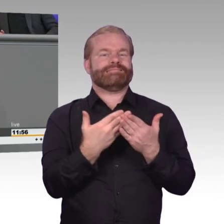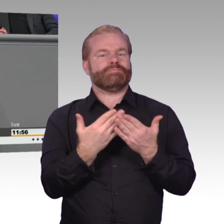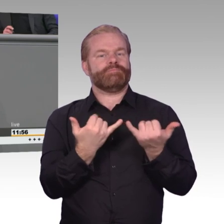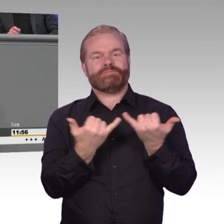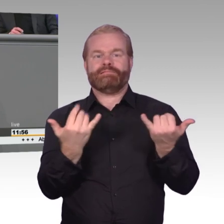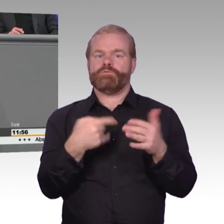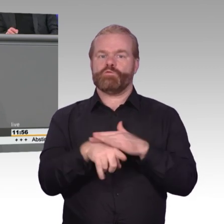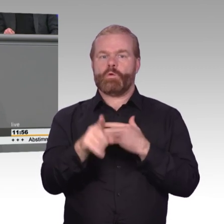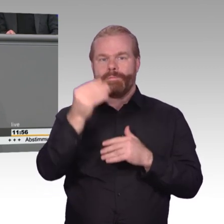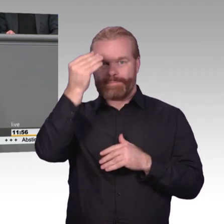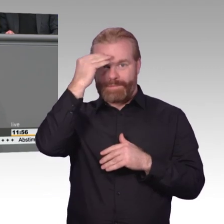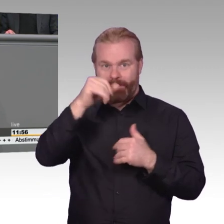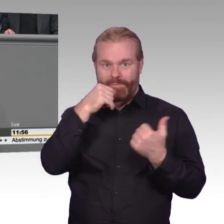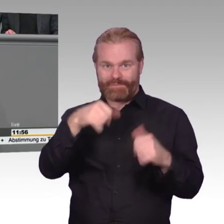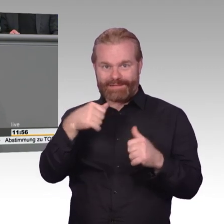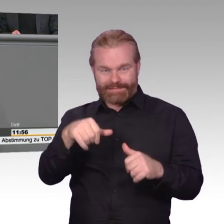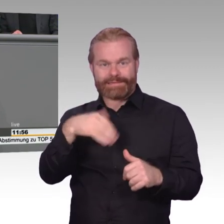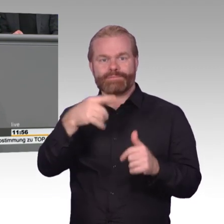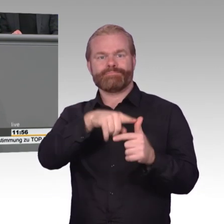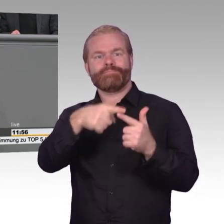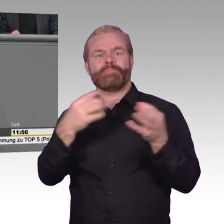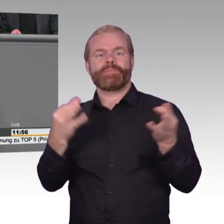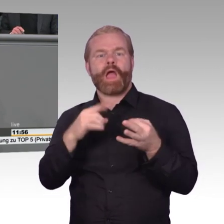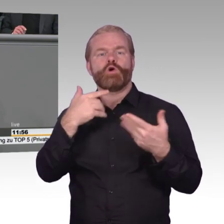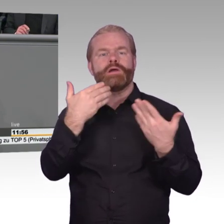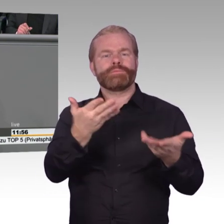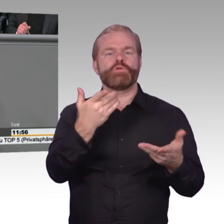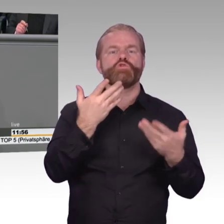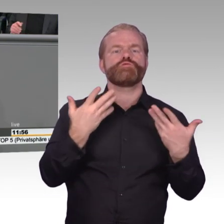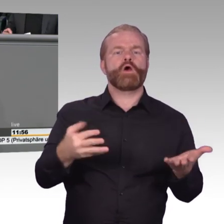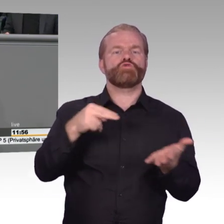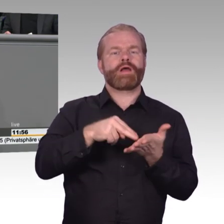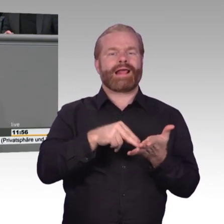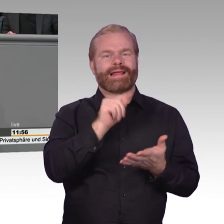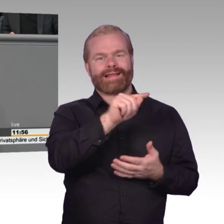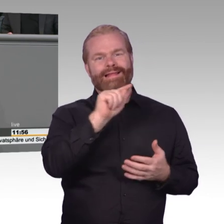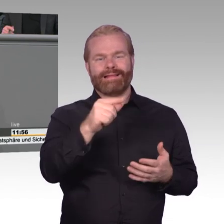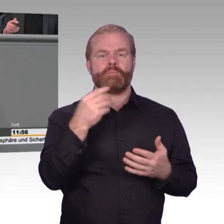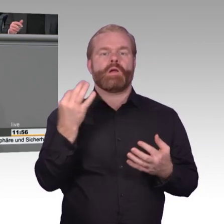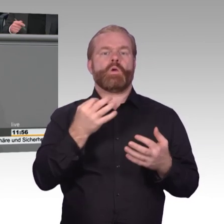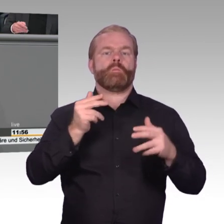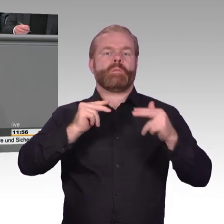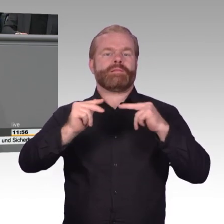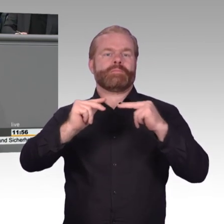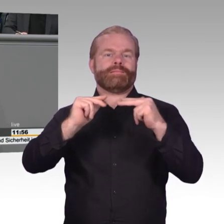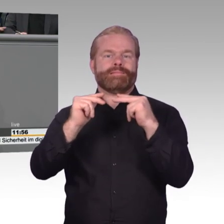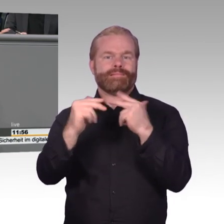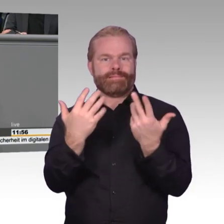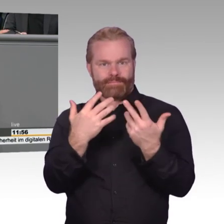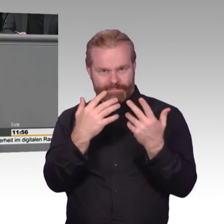diskutiert, wie wir auf Cyberangriffe aus dem Ausland reagieren sollen. Stichwort Hackback. Angriffe im Cyberraum lassen sich nicht durch einen